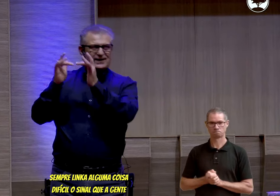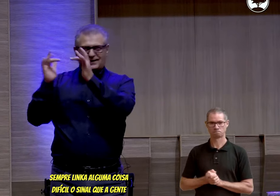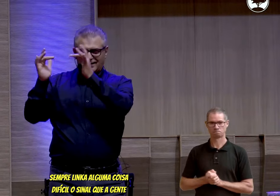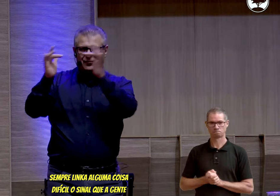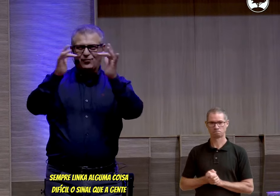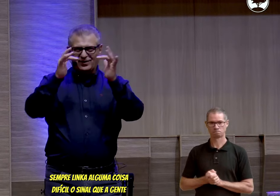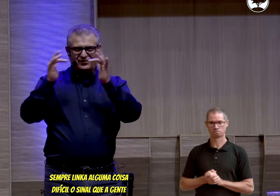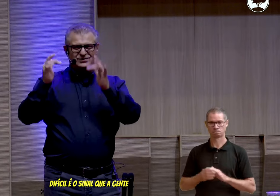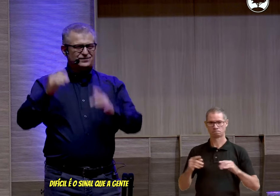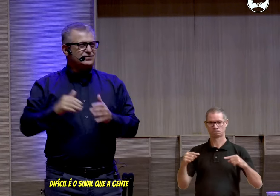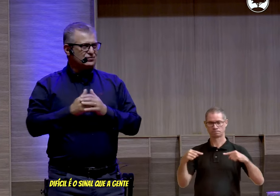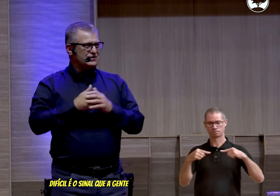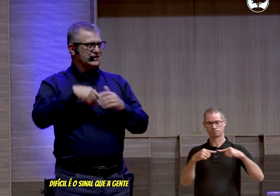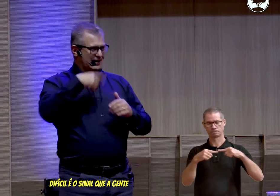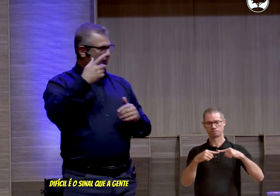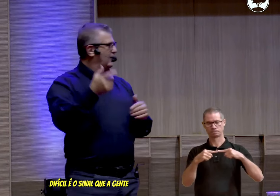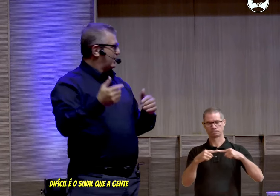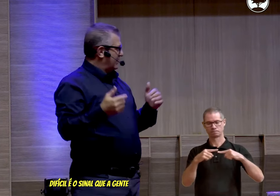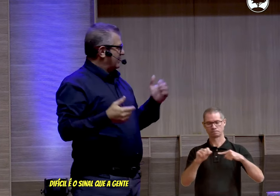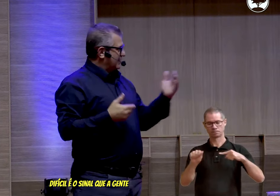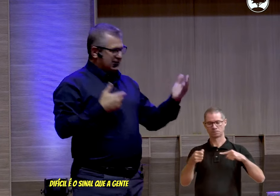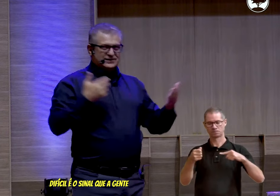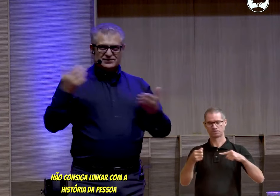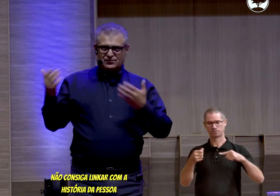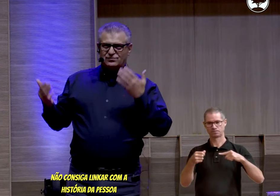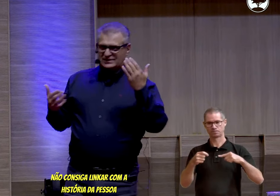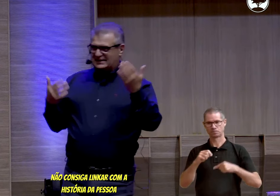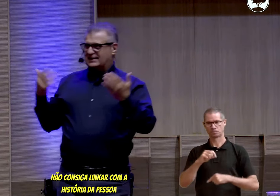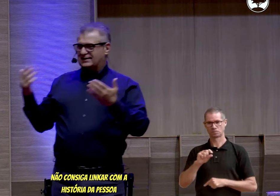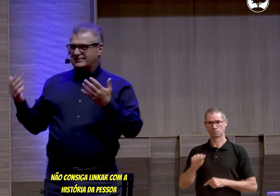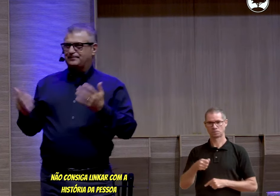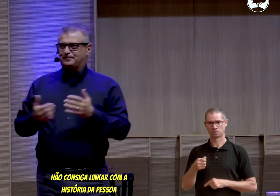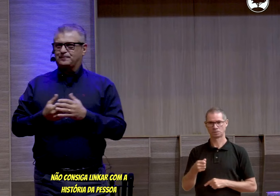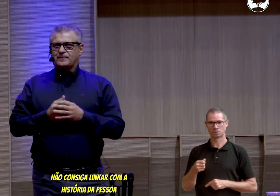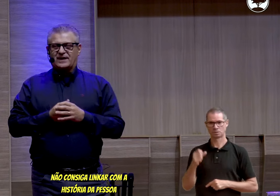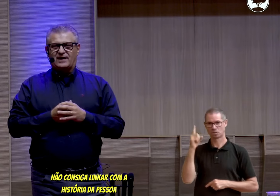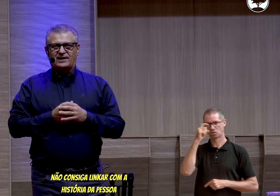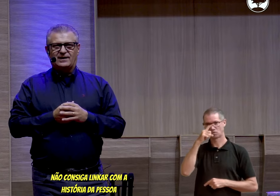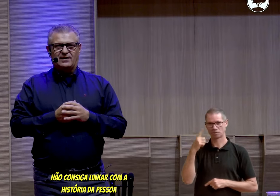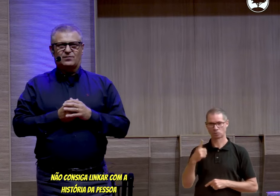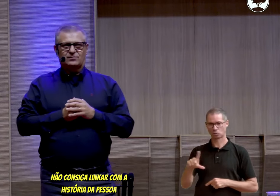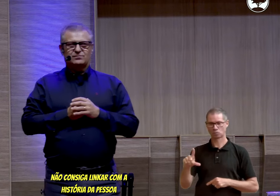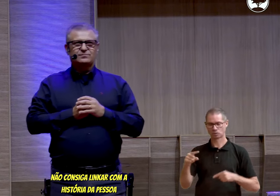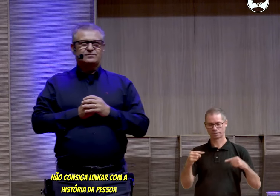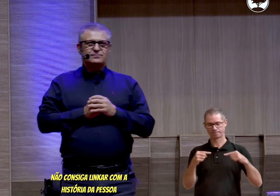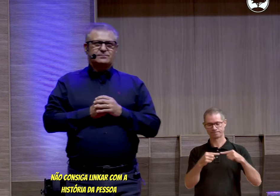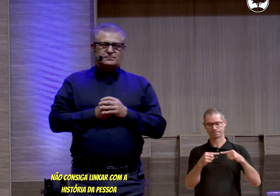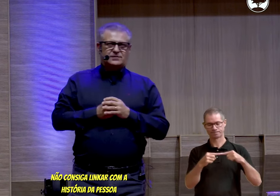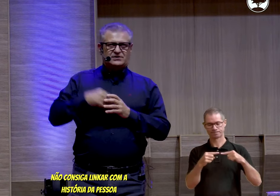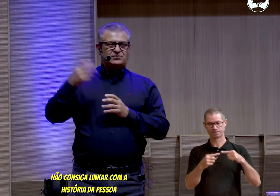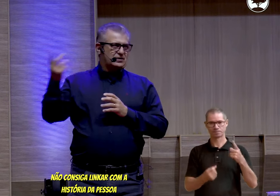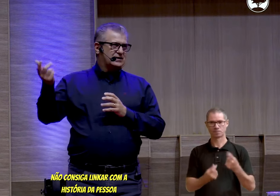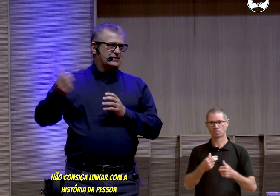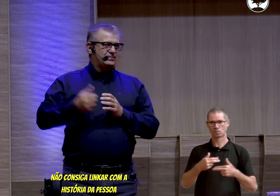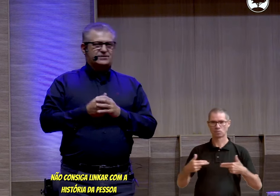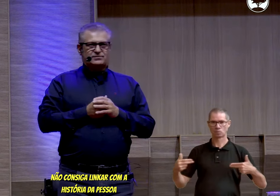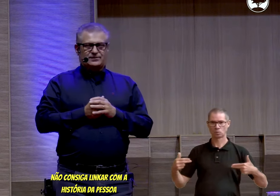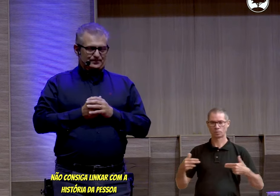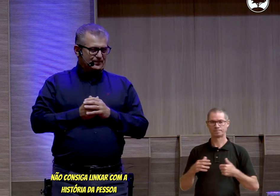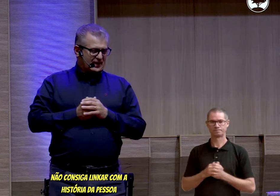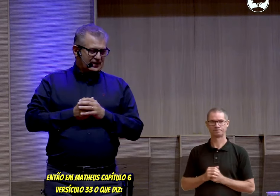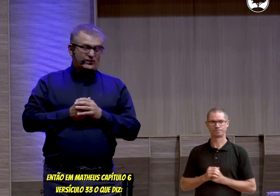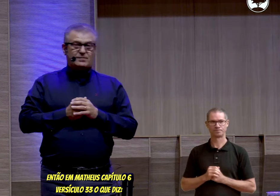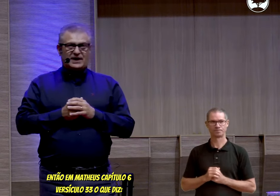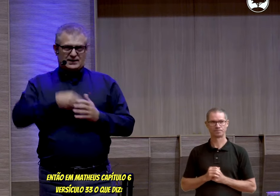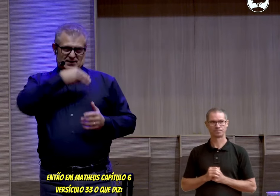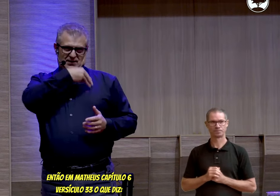linka alguma coisa, difícil o sinal que a gente não consiga linkar com alguma história da pessoa,